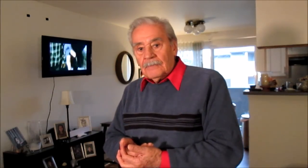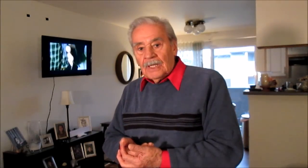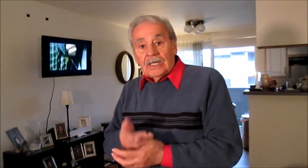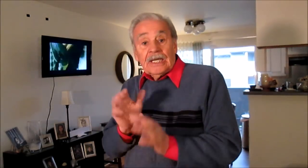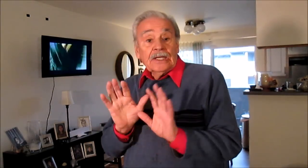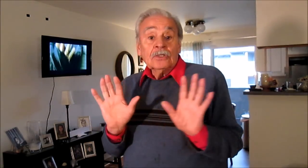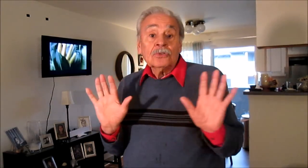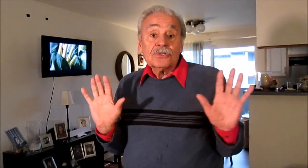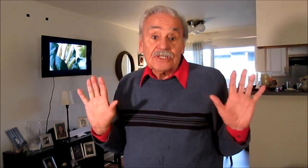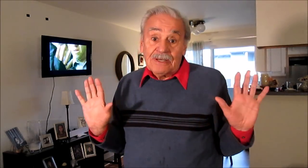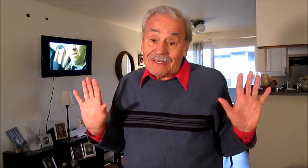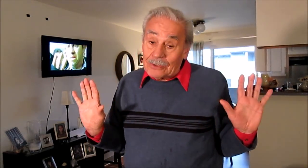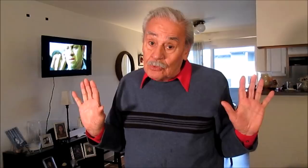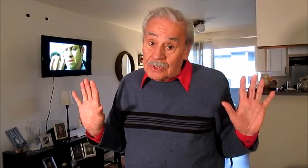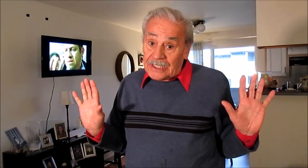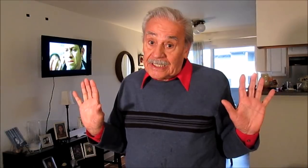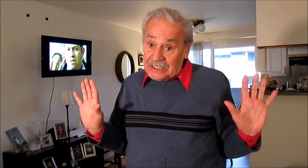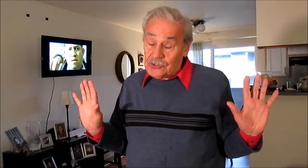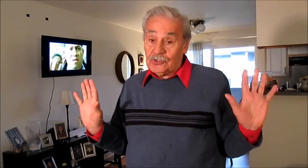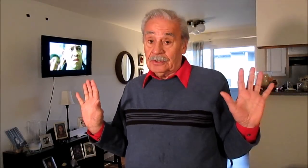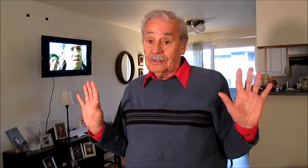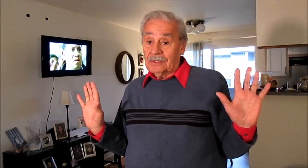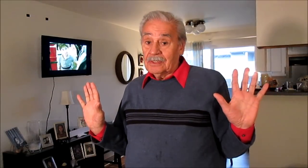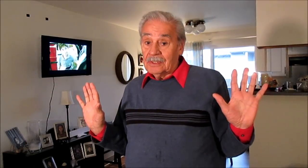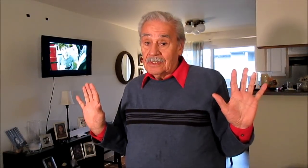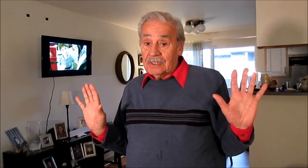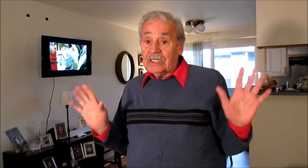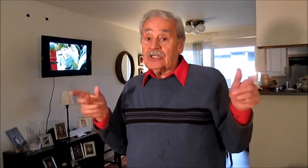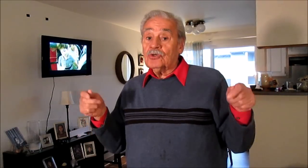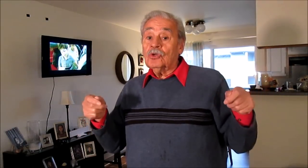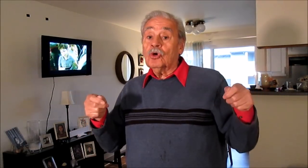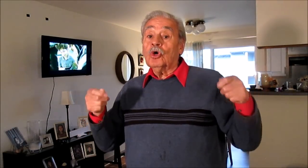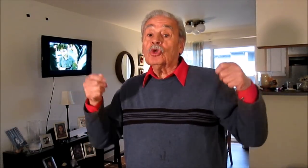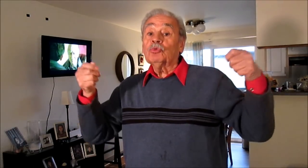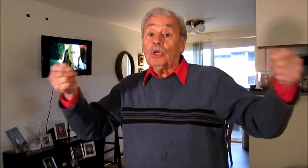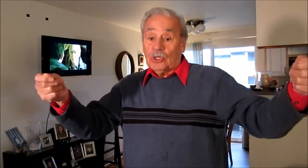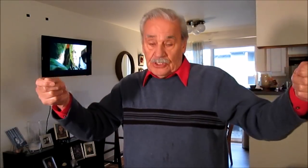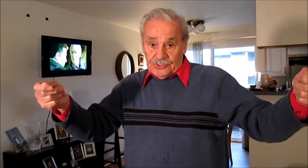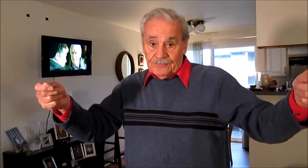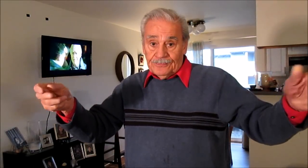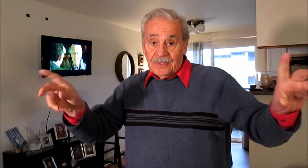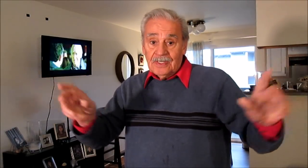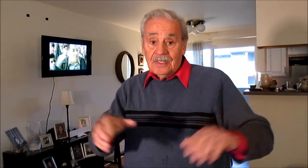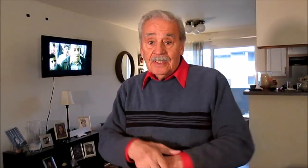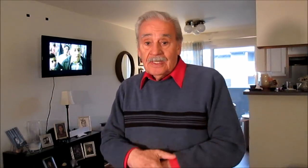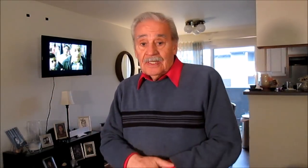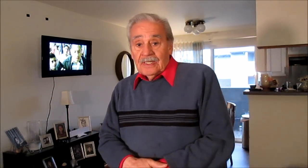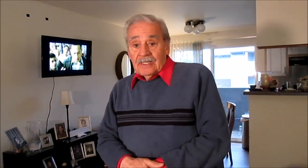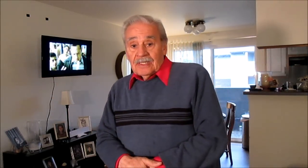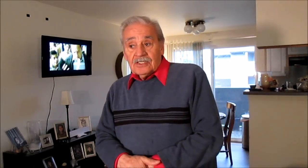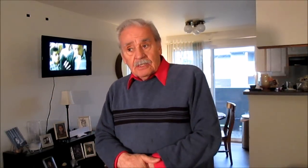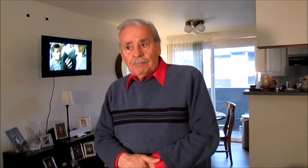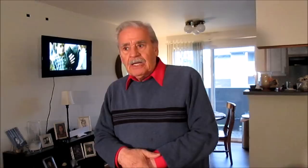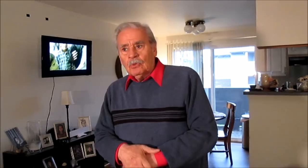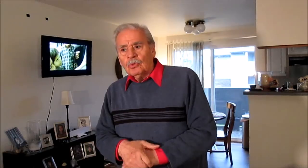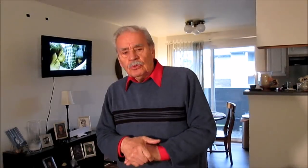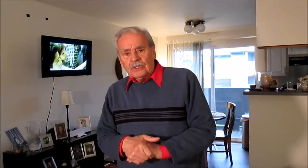que no se sabrá nunca quiénes son, y que son los corruptores, se pregunta